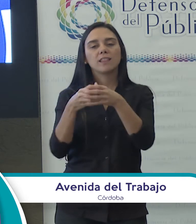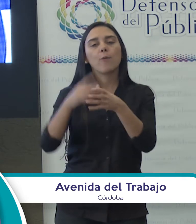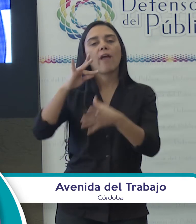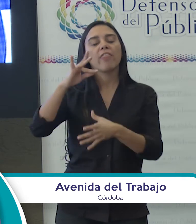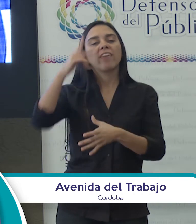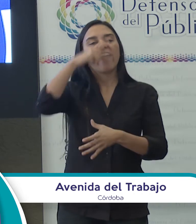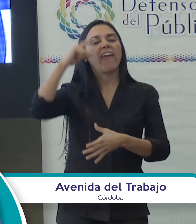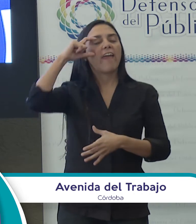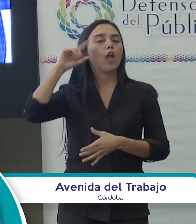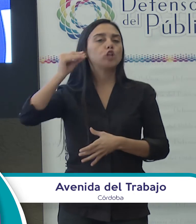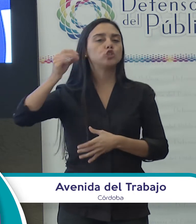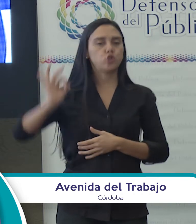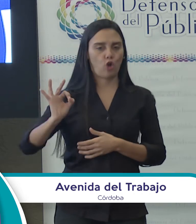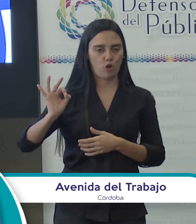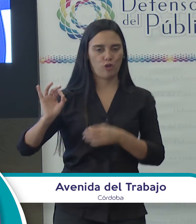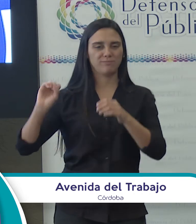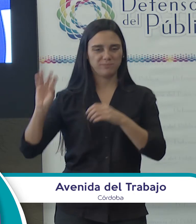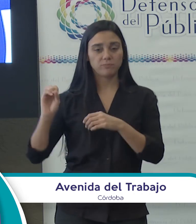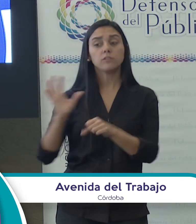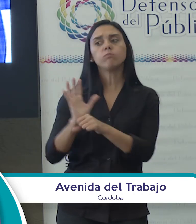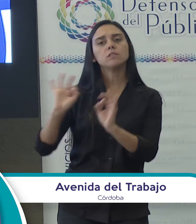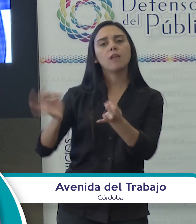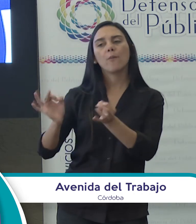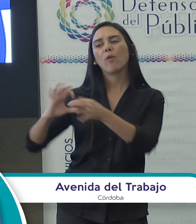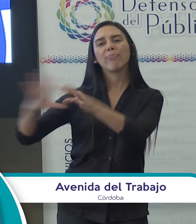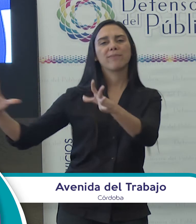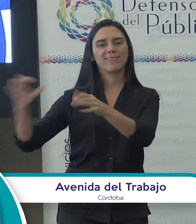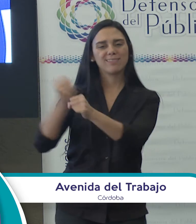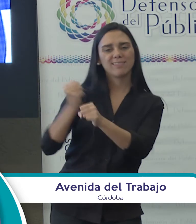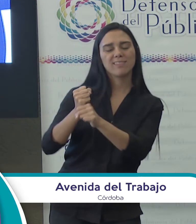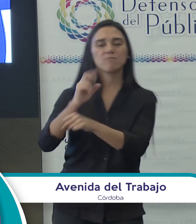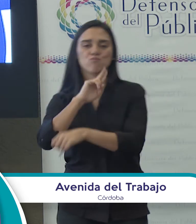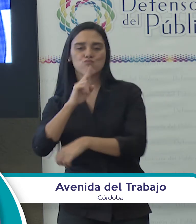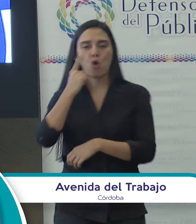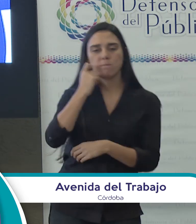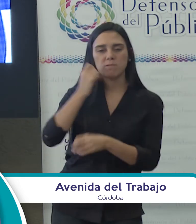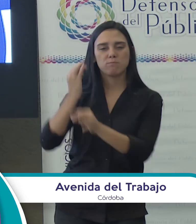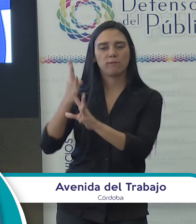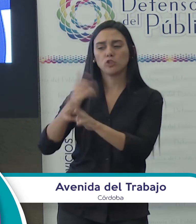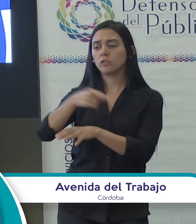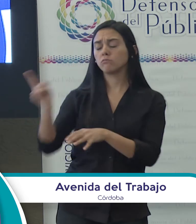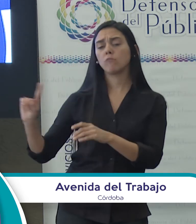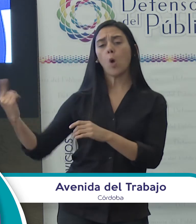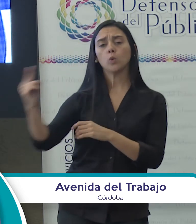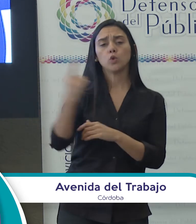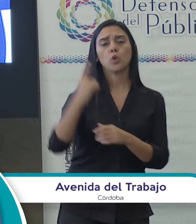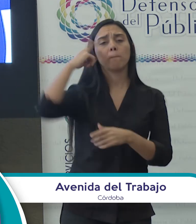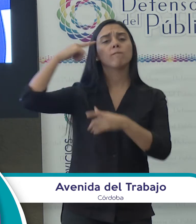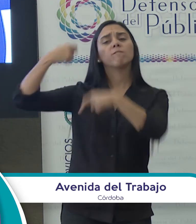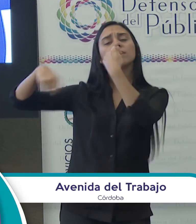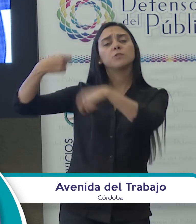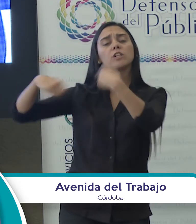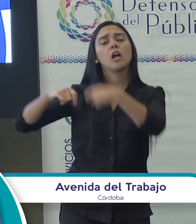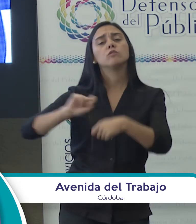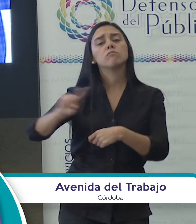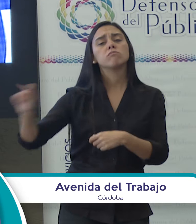Sabemos que el trabajo de los y las profesionales independientes muchas veces aporta a nuestra autoflexibilización y propia precarización